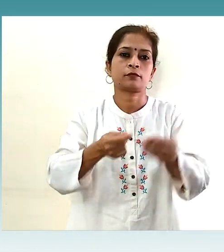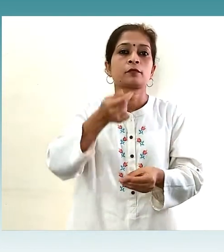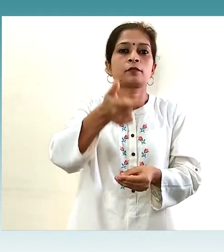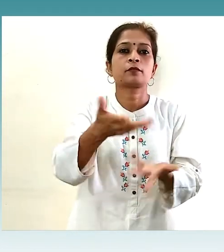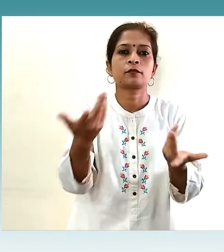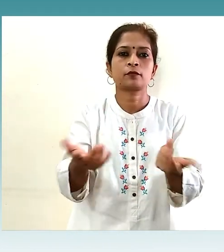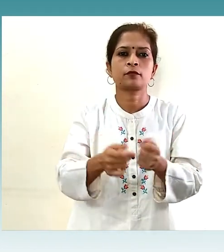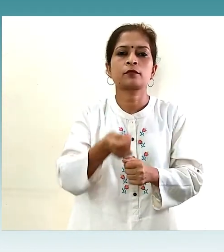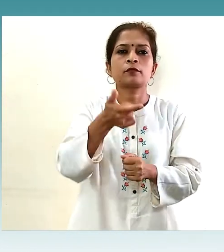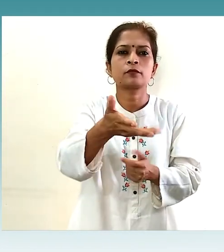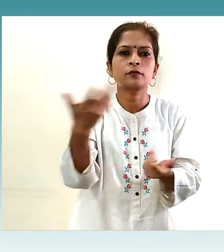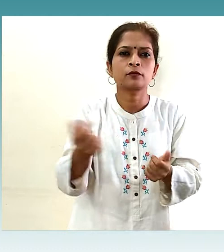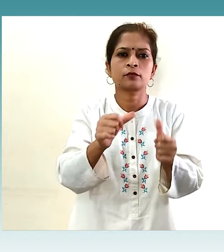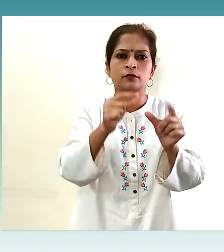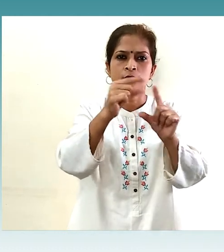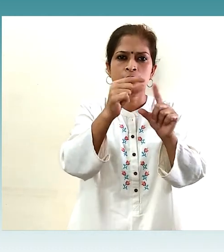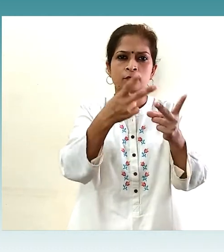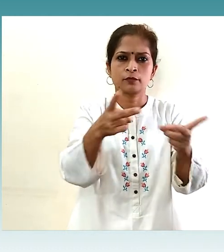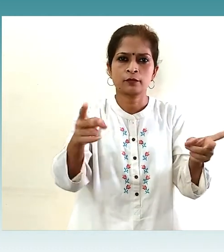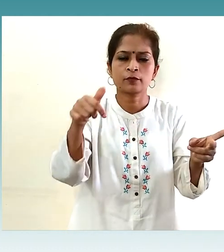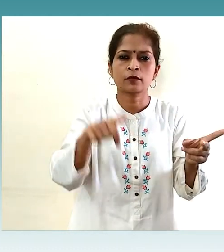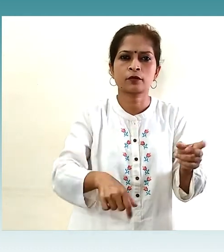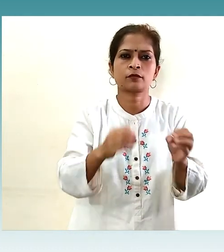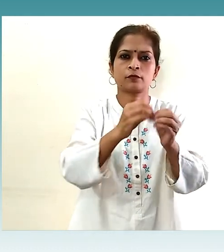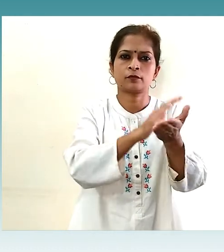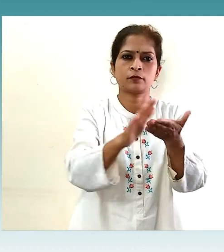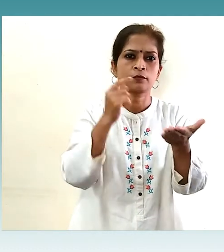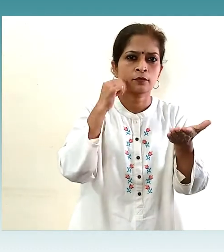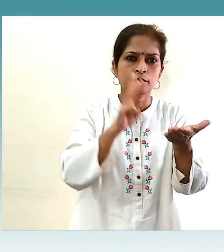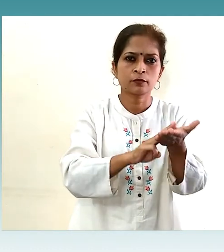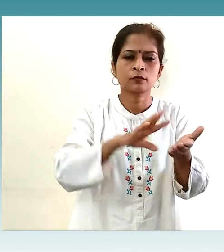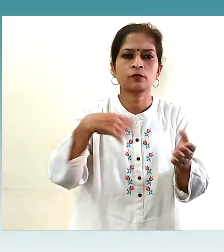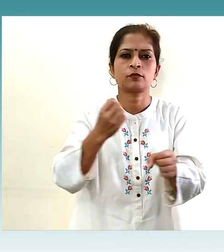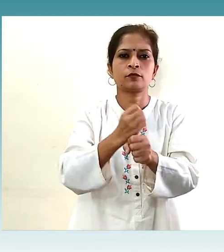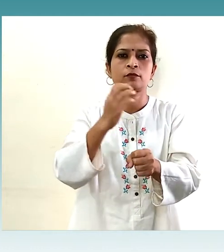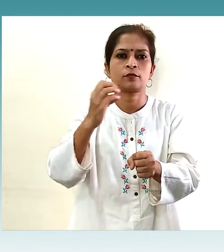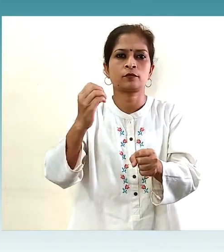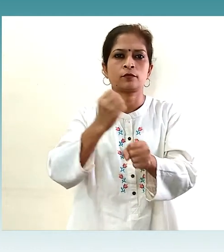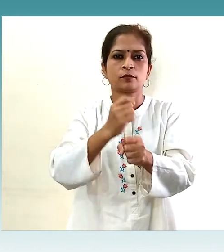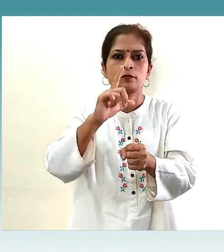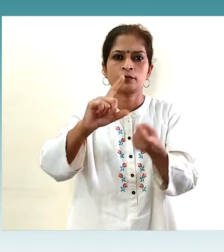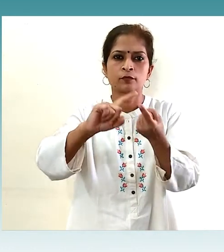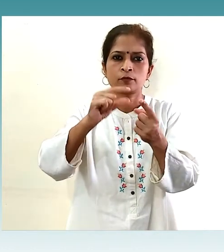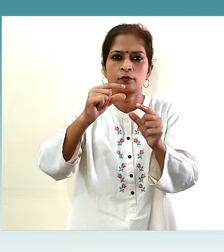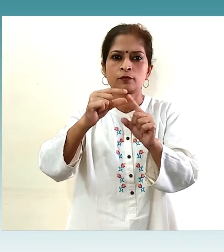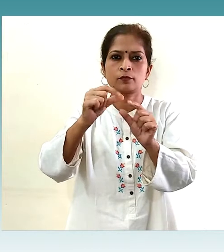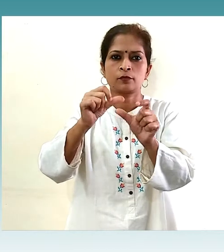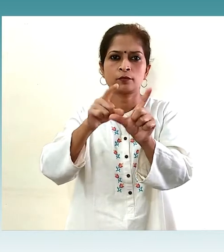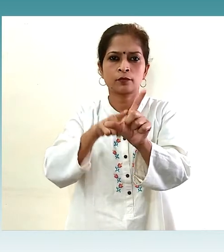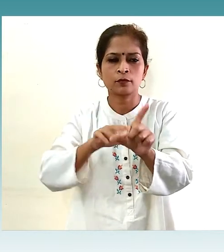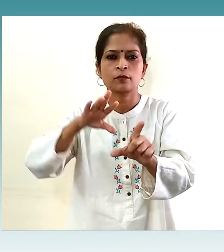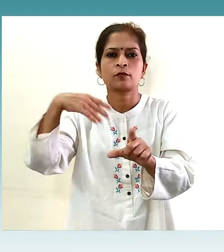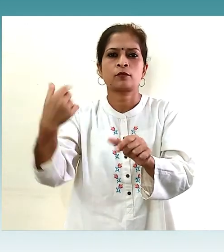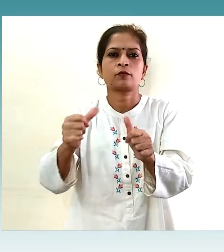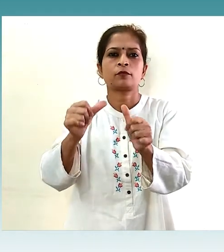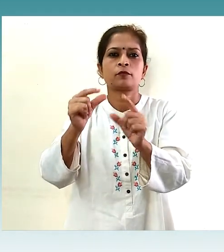पेमिंट हमेशा पेमिंट आप जैसे की भी मैप, गूगल पे, पे टी एम या अपने बैंक आप से ही करने